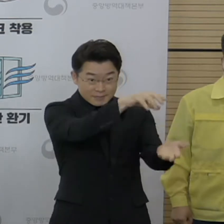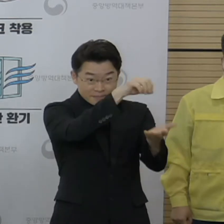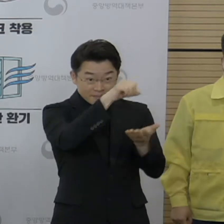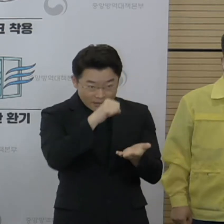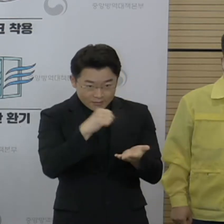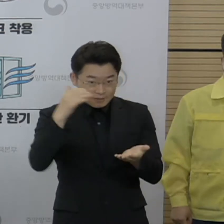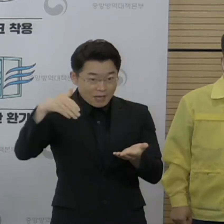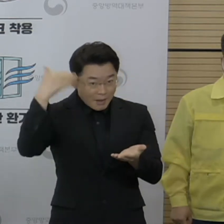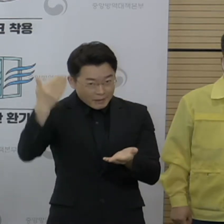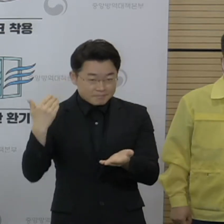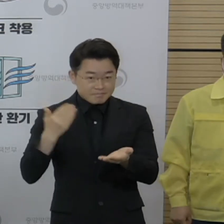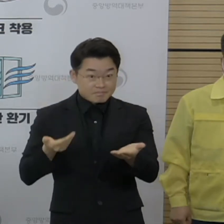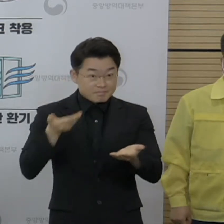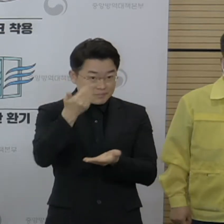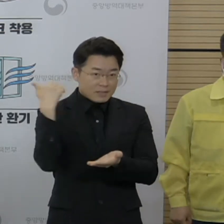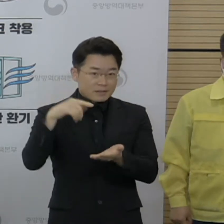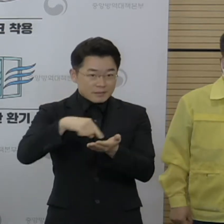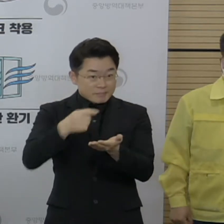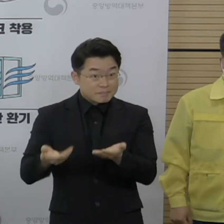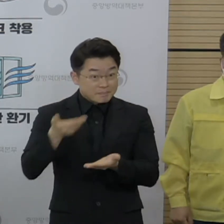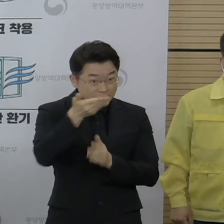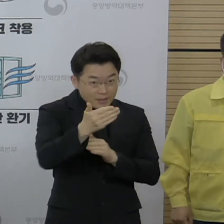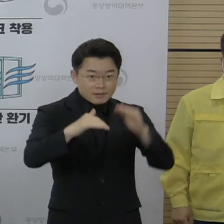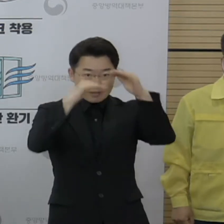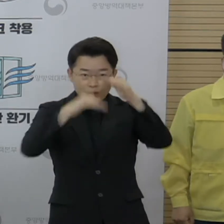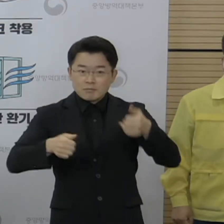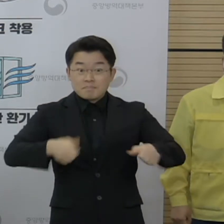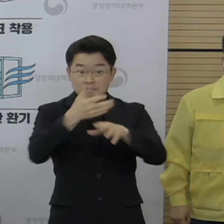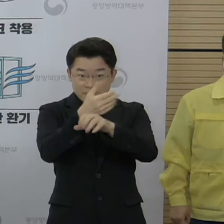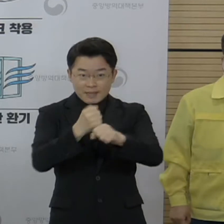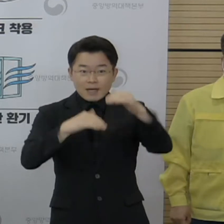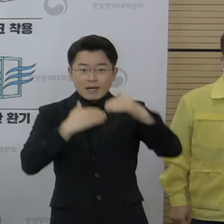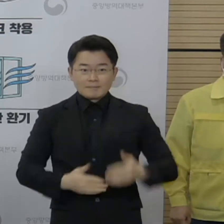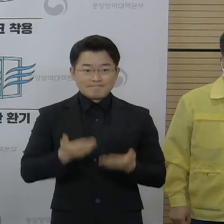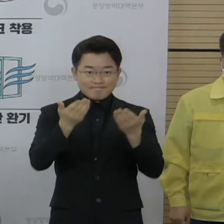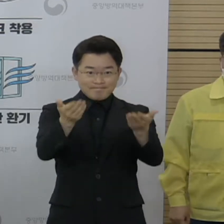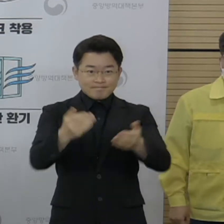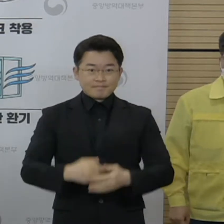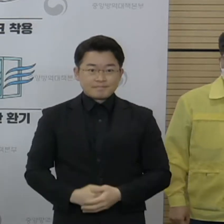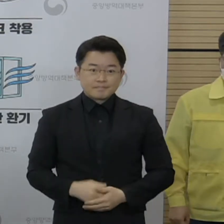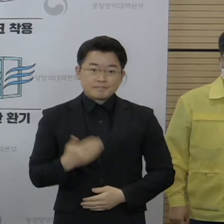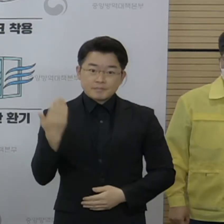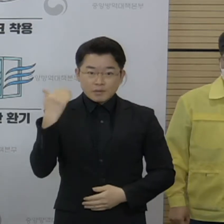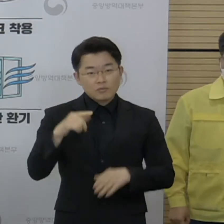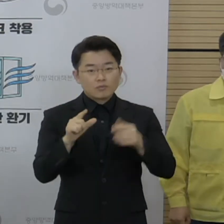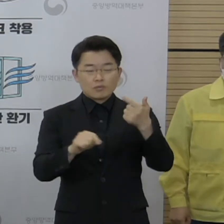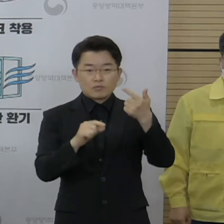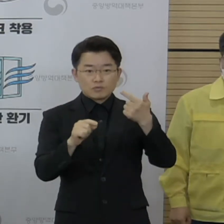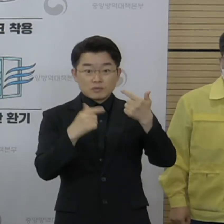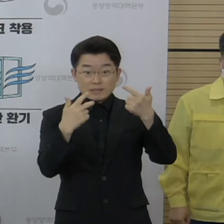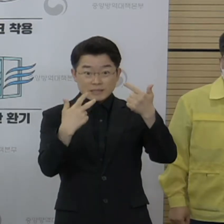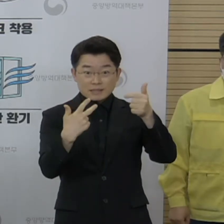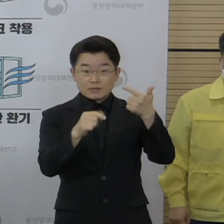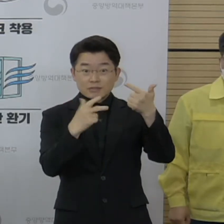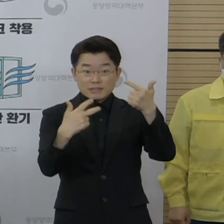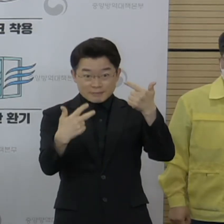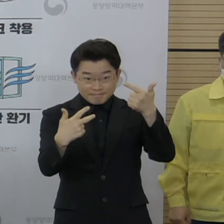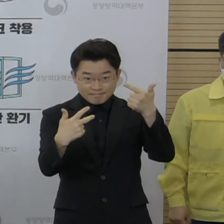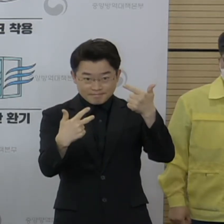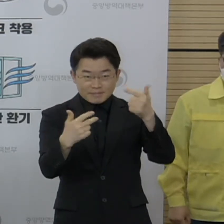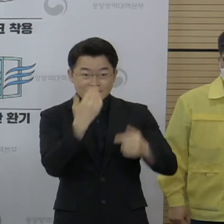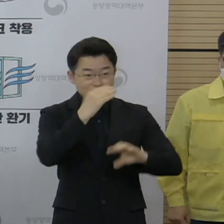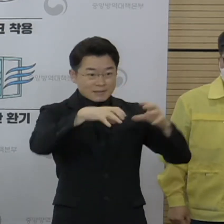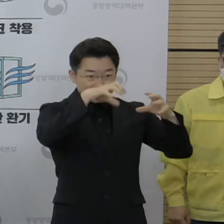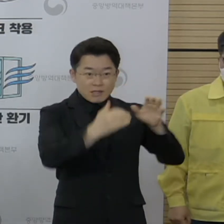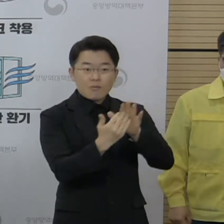말씀드리겠습니다. 범정부 백신 도입 TF는 이번 달 7월 이스라엘 정부로부터 화이자 백신